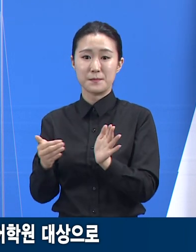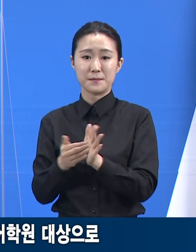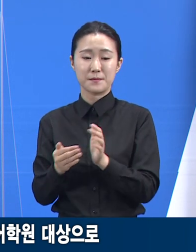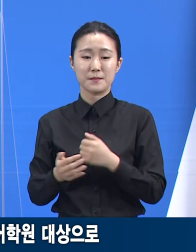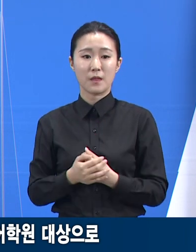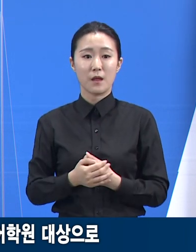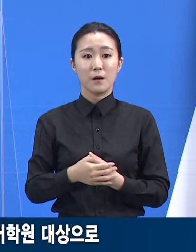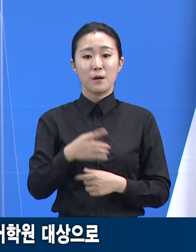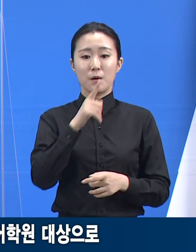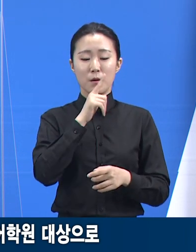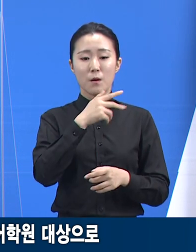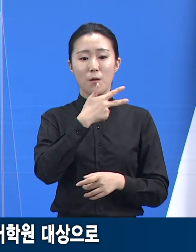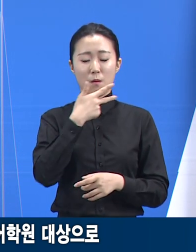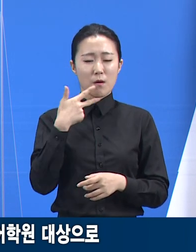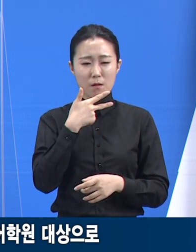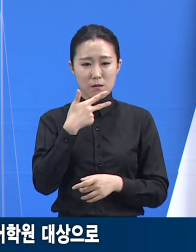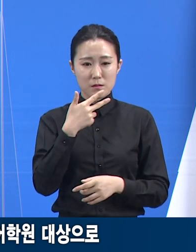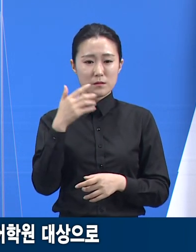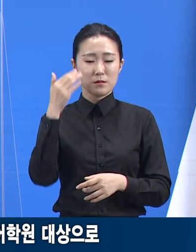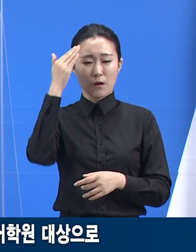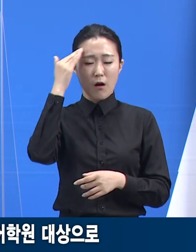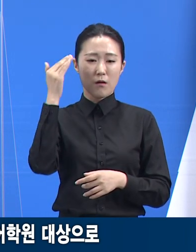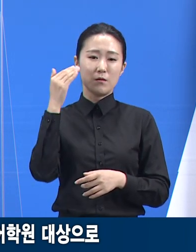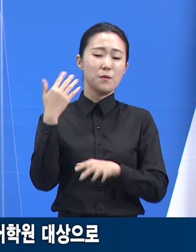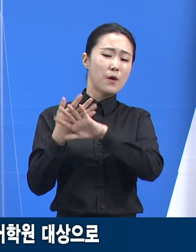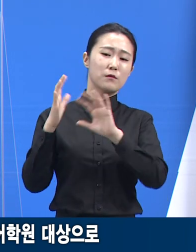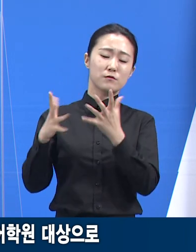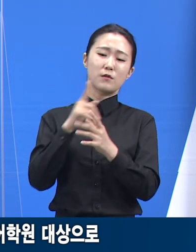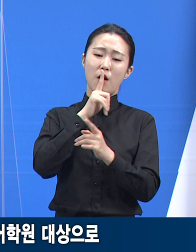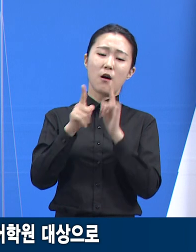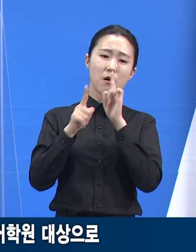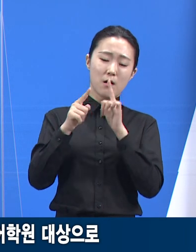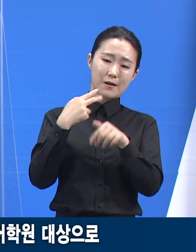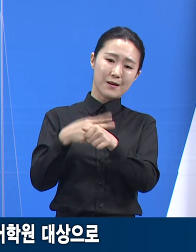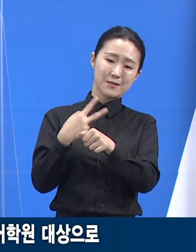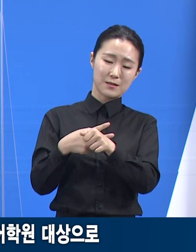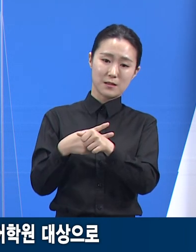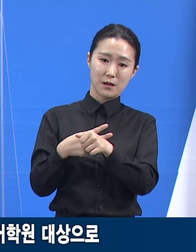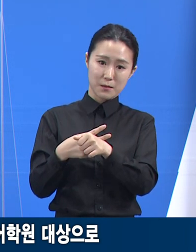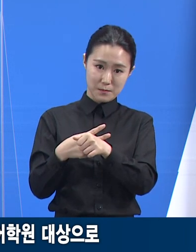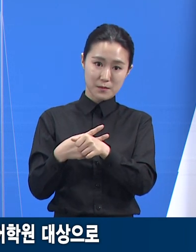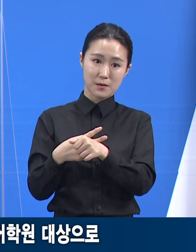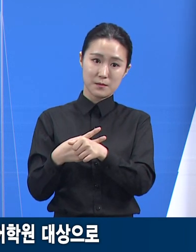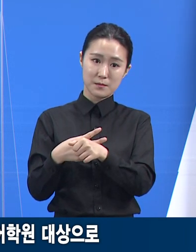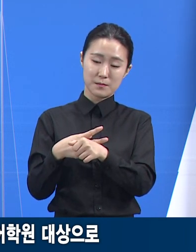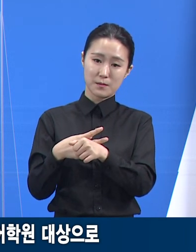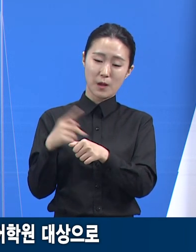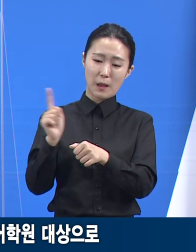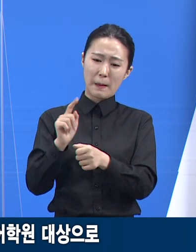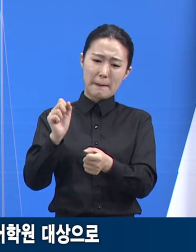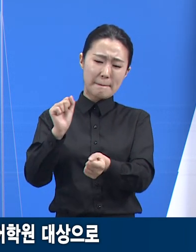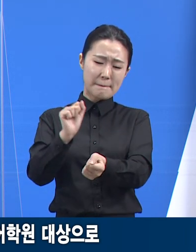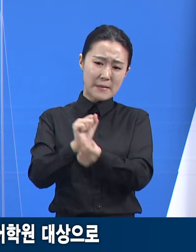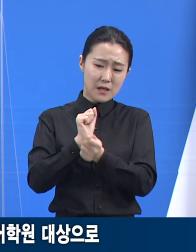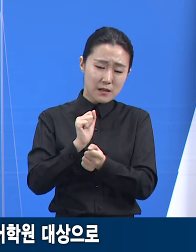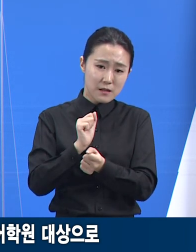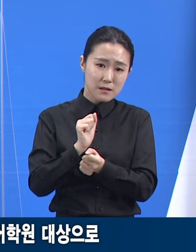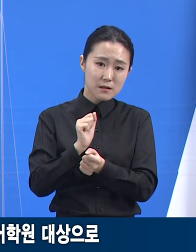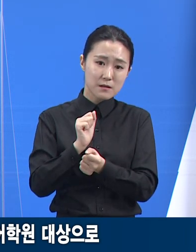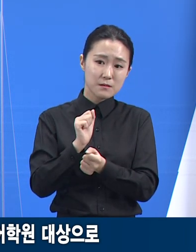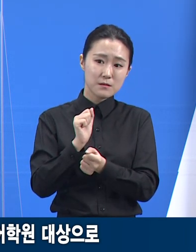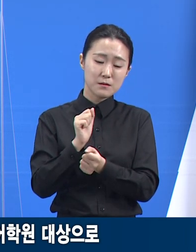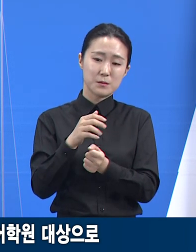원어민 강사들의 이동 경로를 조사하면서 다른 어학원의 원어민 강사들도 19일 마포구 소재 식당을 방문한 이력이 확인되어